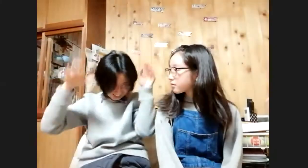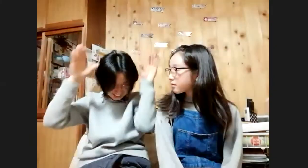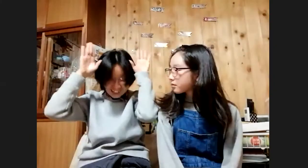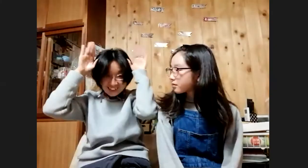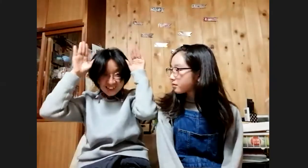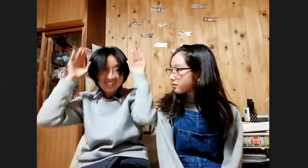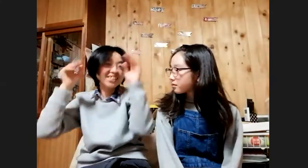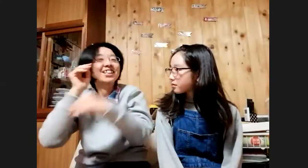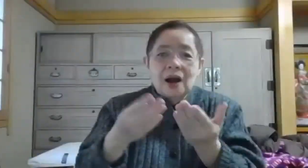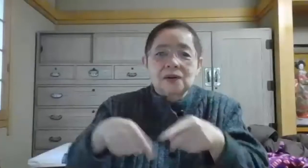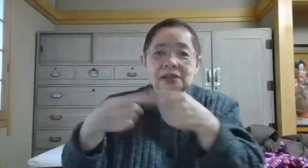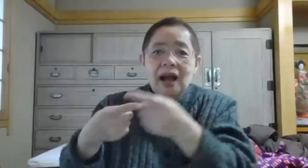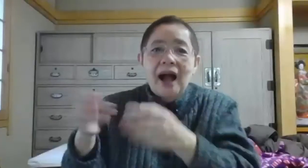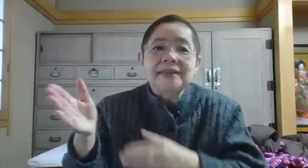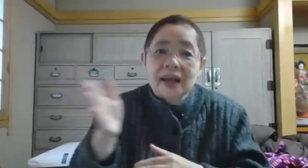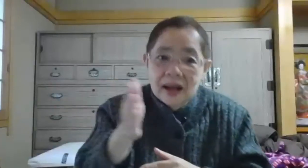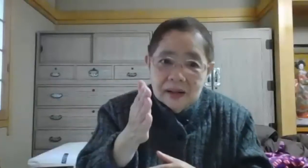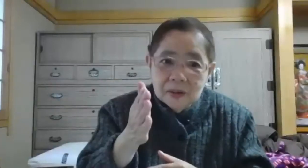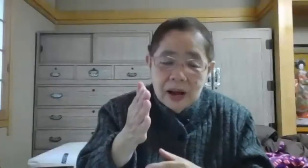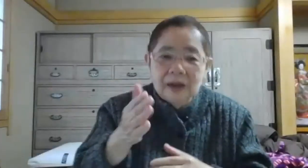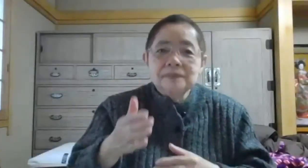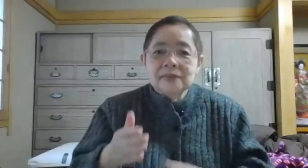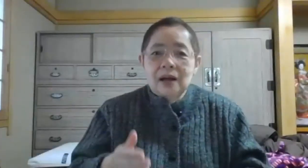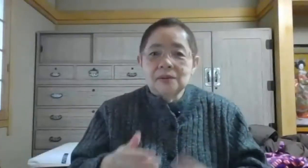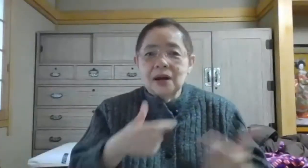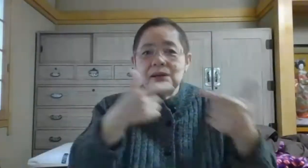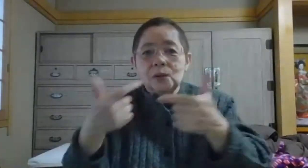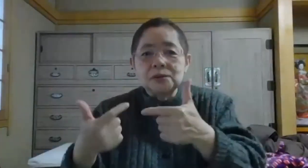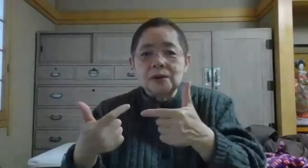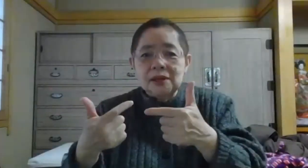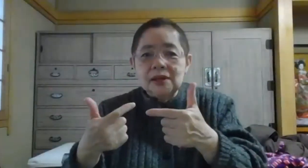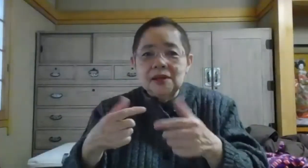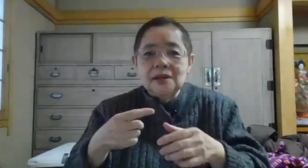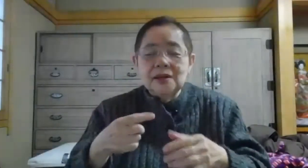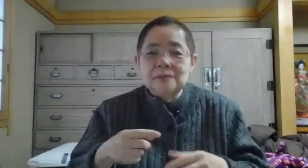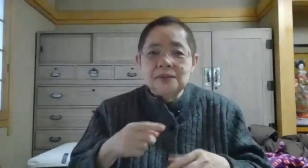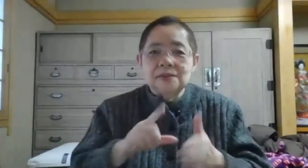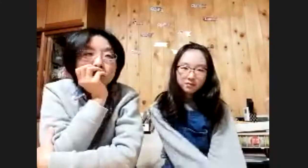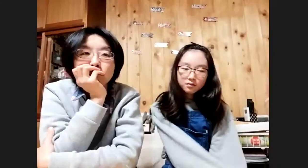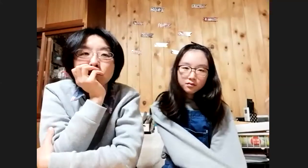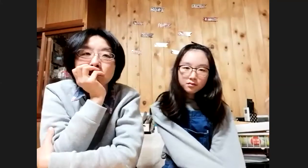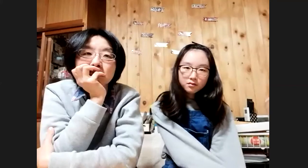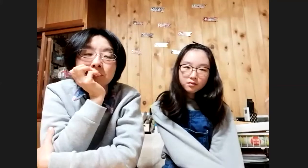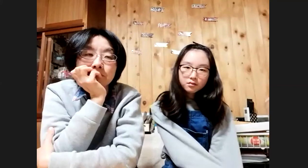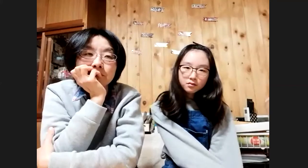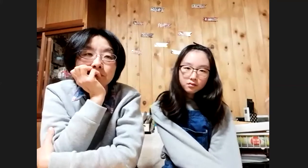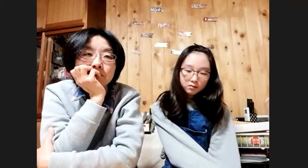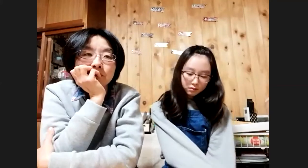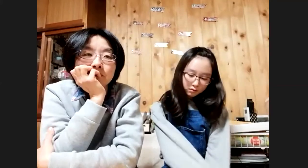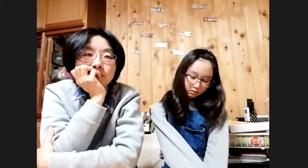これは小学校に入ってからとかかなり遅い時期に教えたら